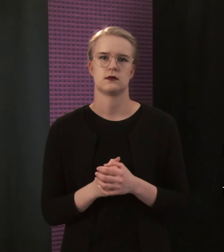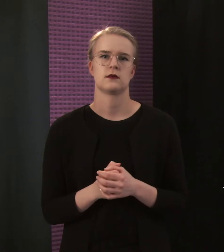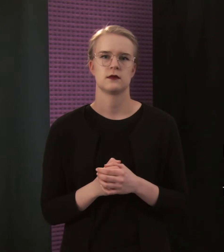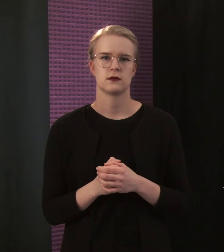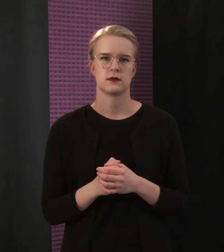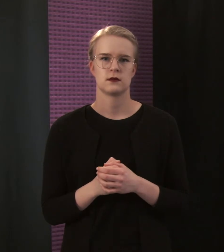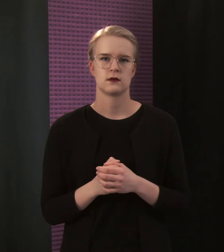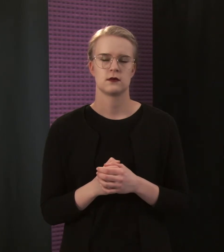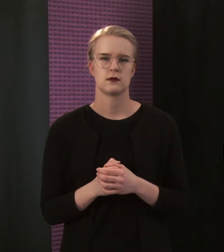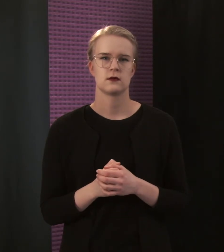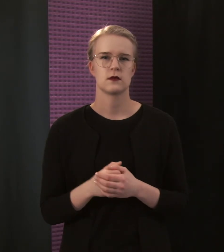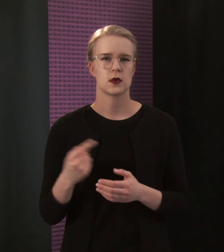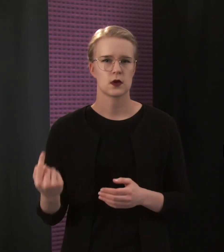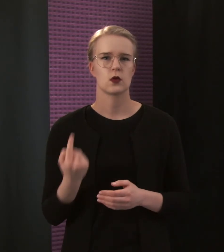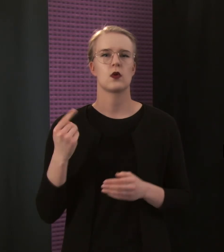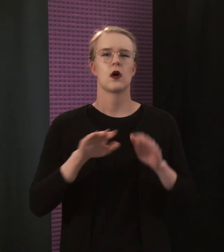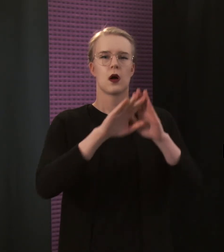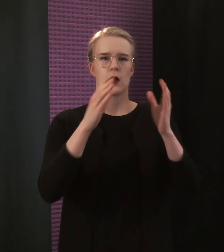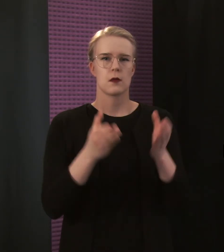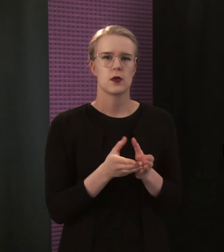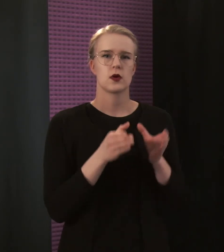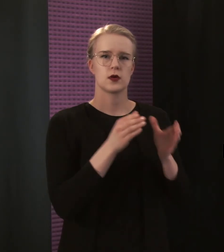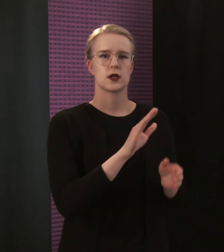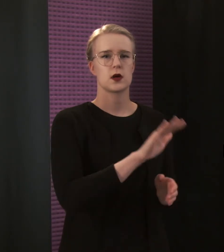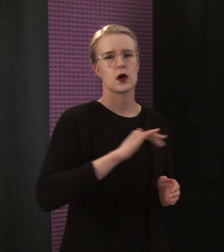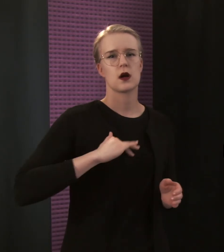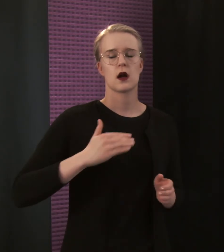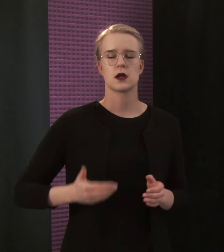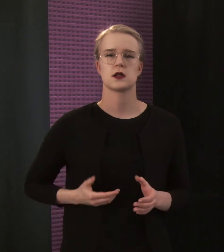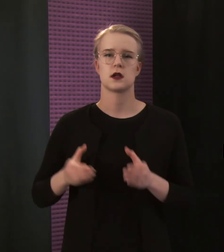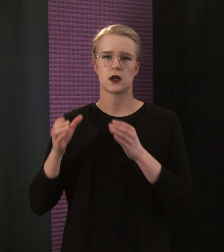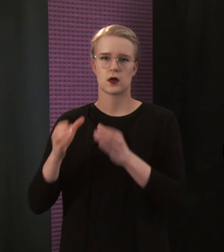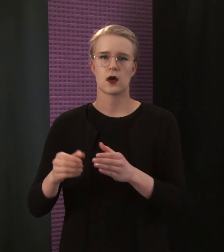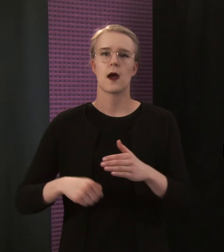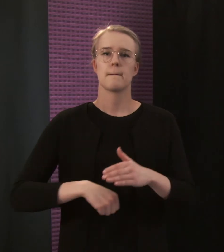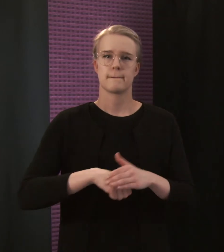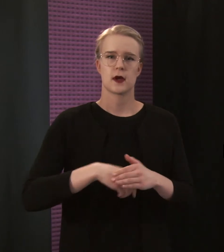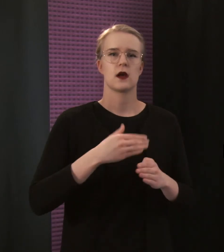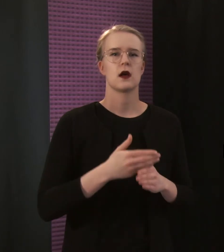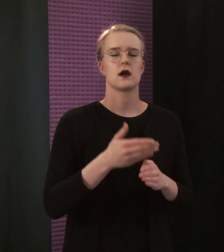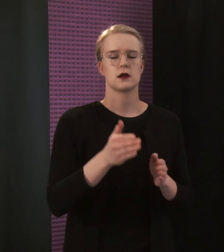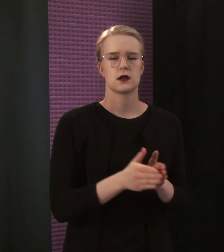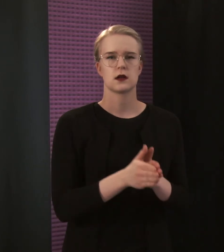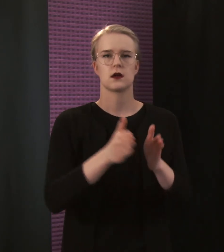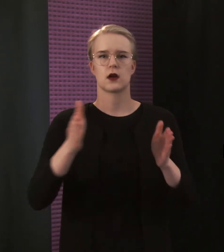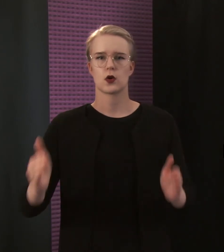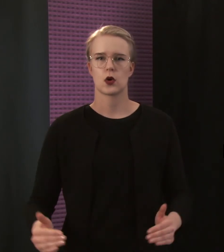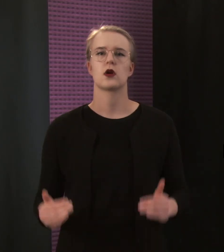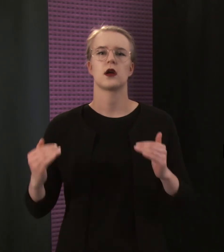Kuopion palloseuran naisten joukkue pelaa ensikaudella korkeimmalla sarjatasolla, eli